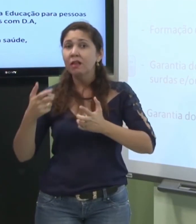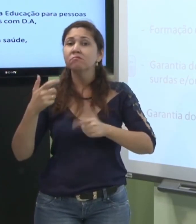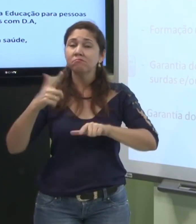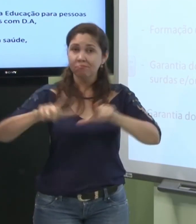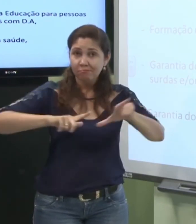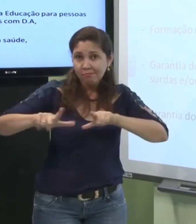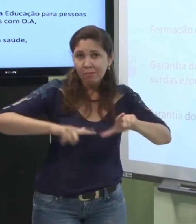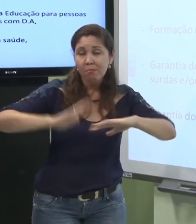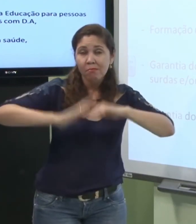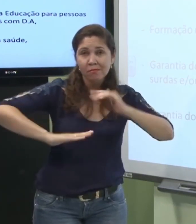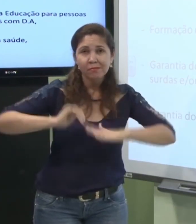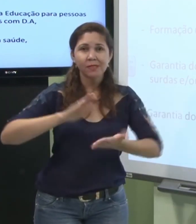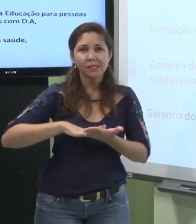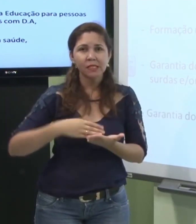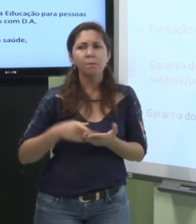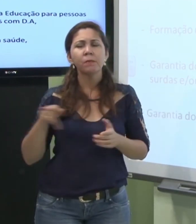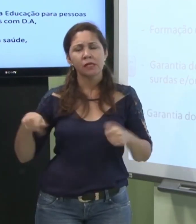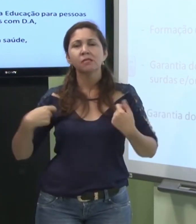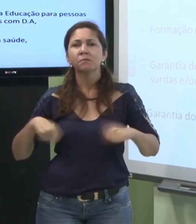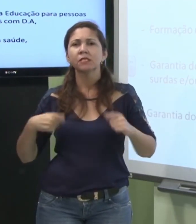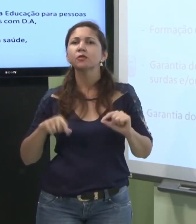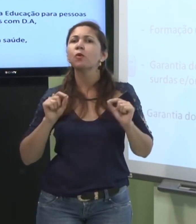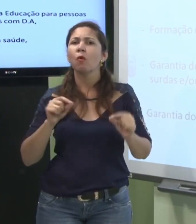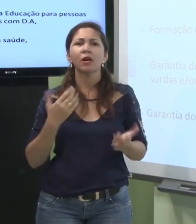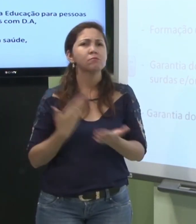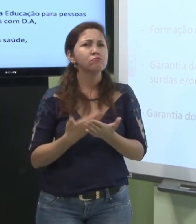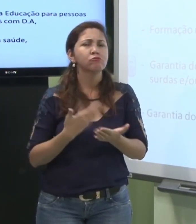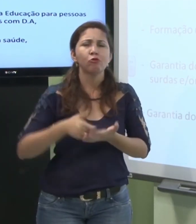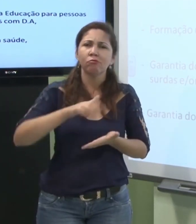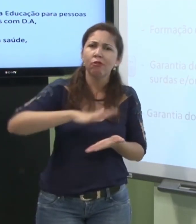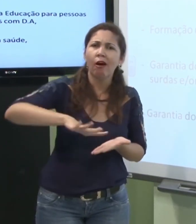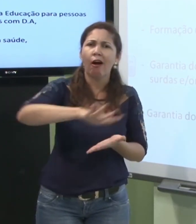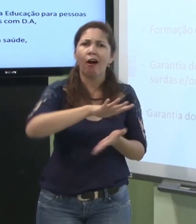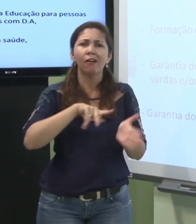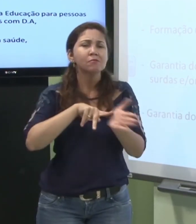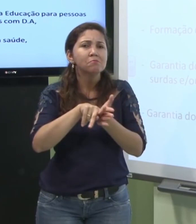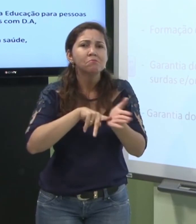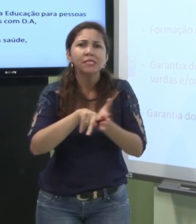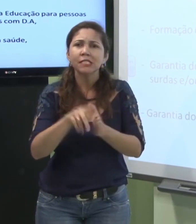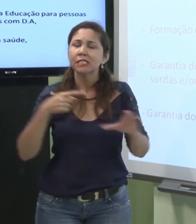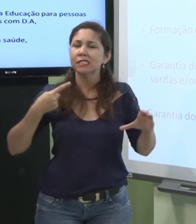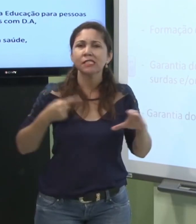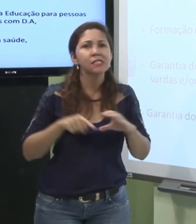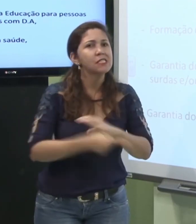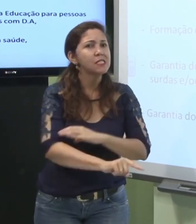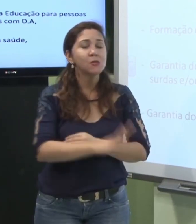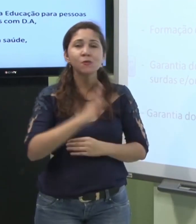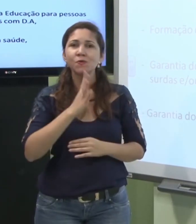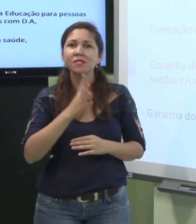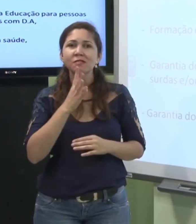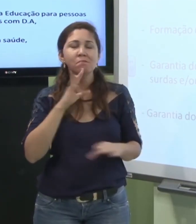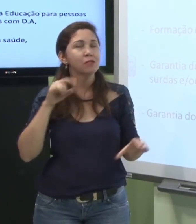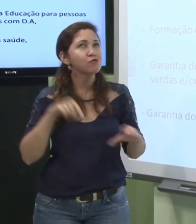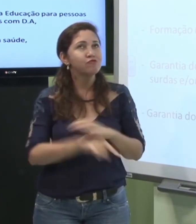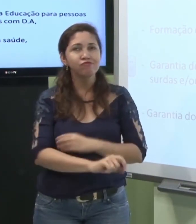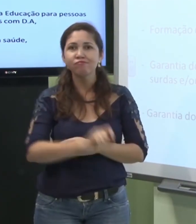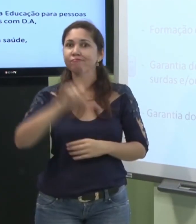ele precisa para trabalhar como intérprete ele precisa pesquisar conhecer estudar profundamente